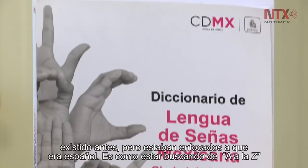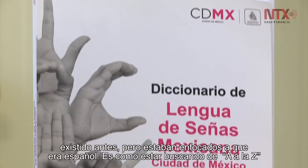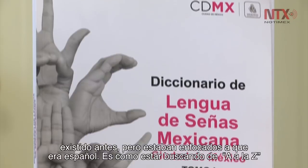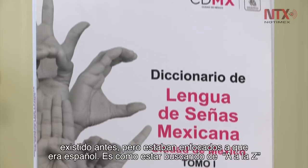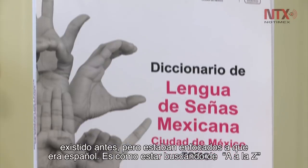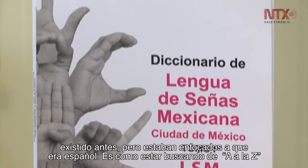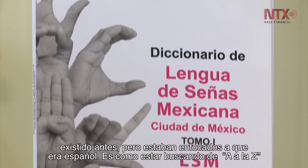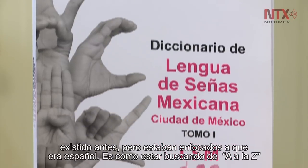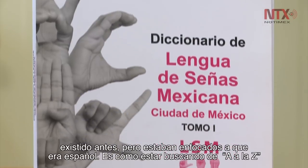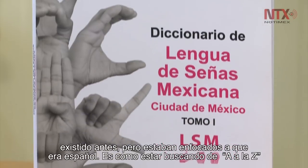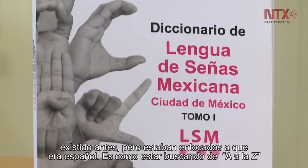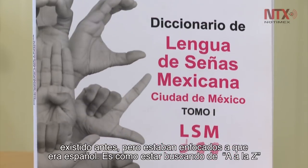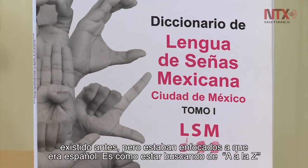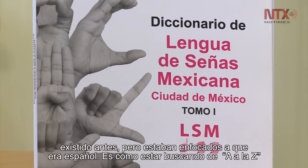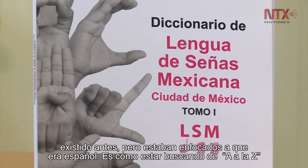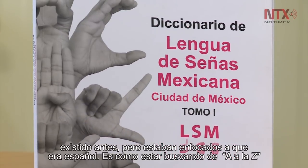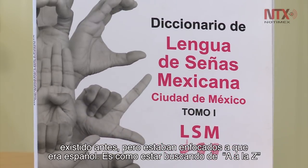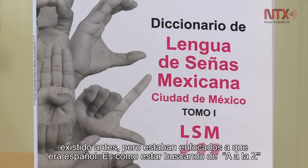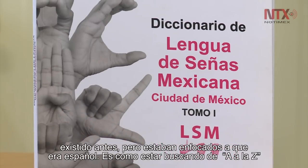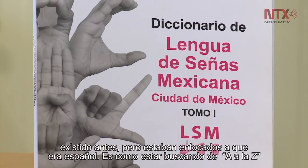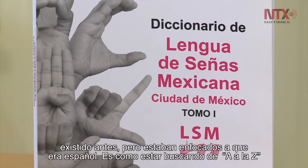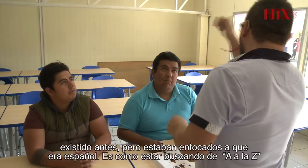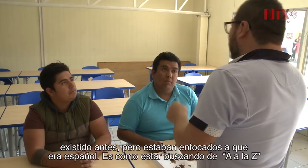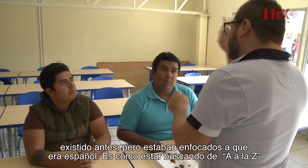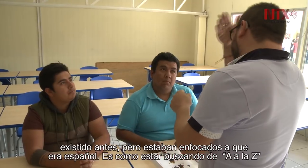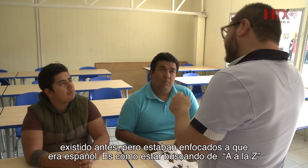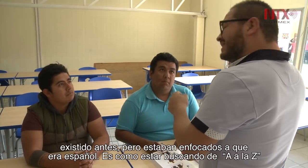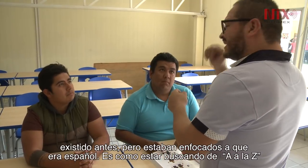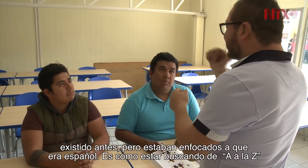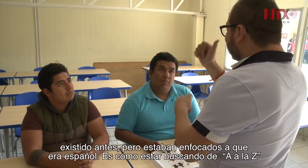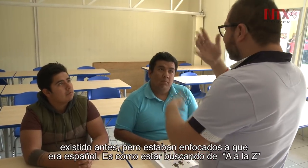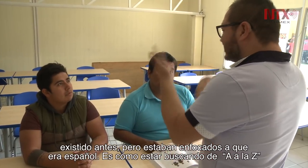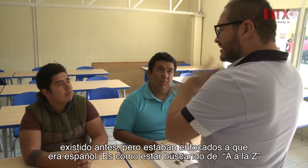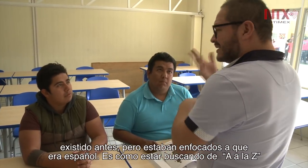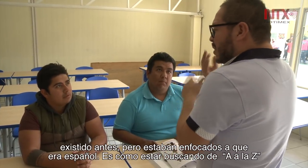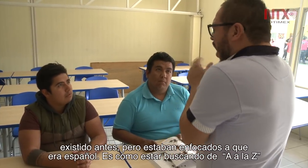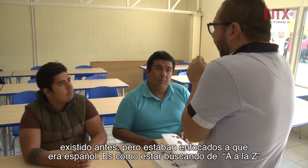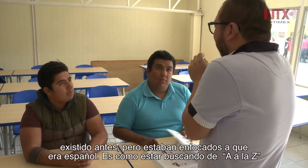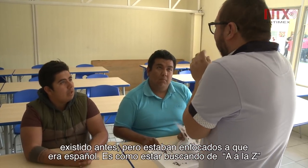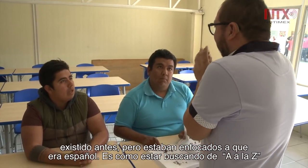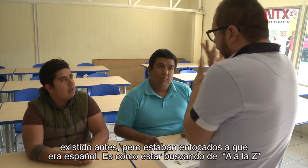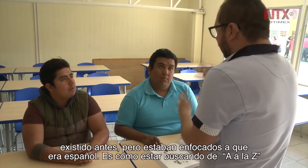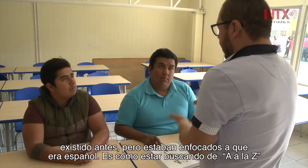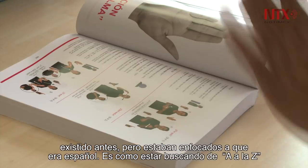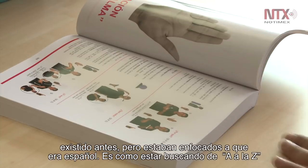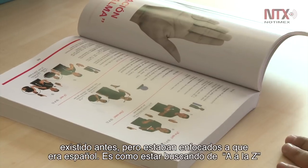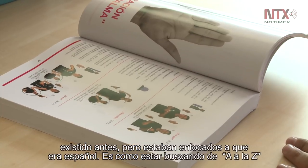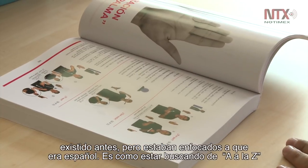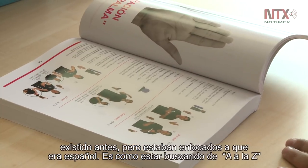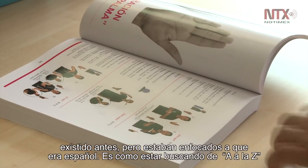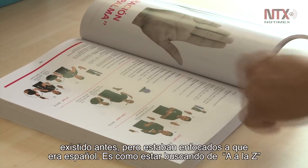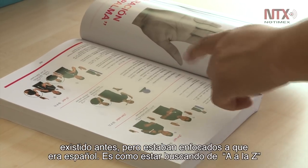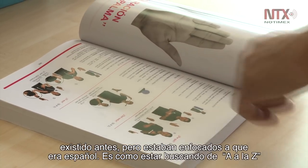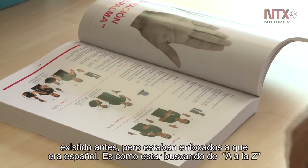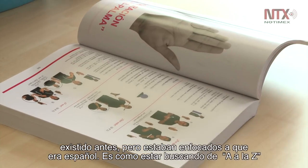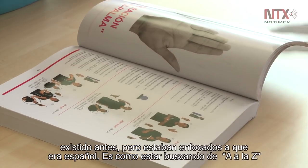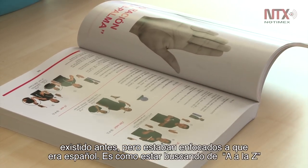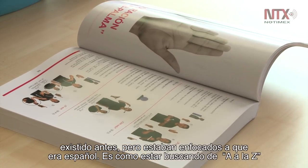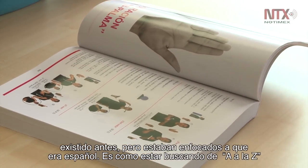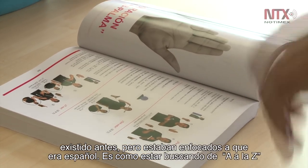pero estaban subocados a que era español, de A a la Z, es como estar